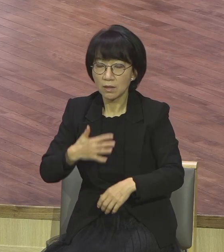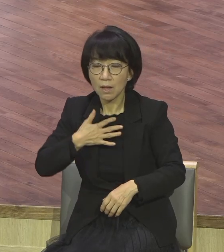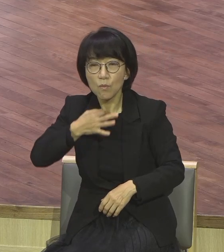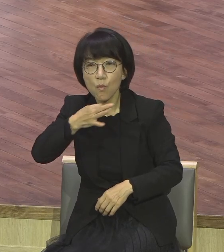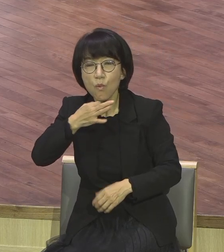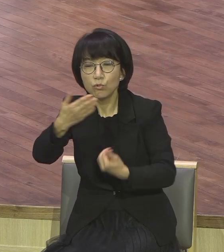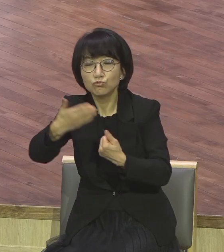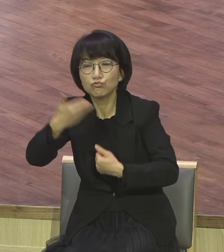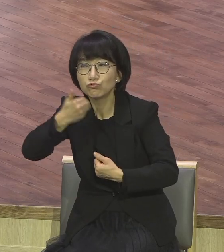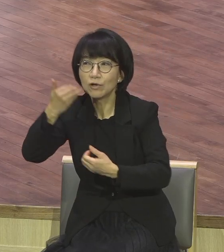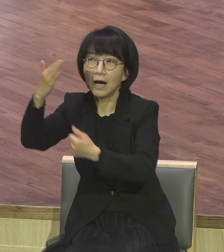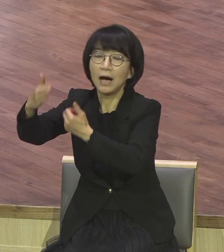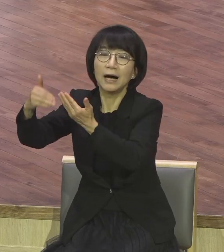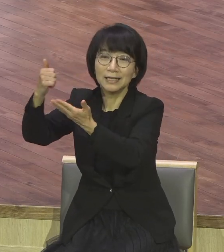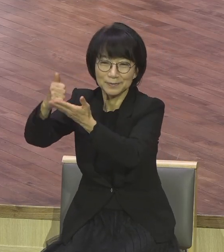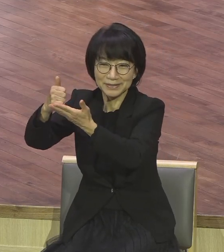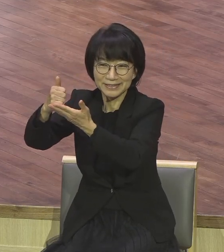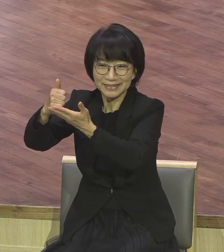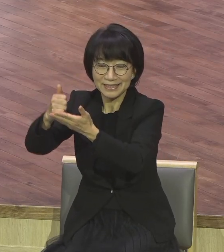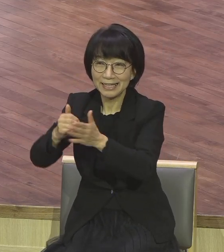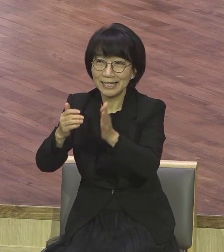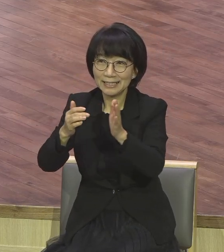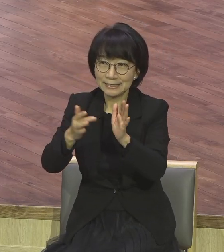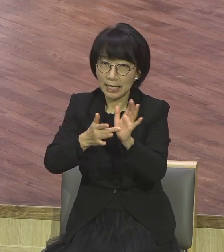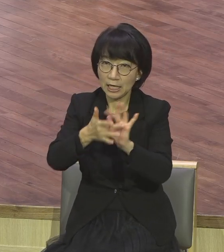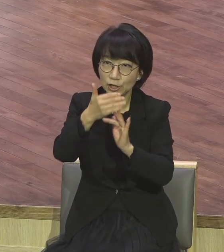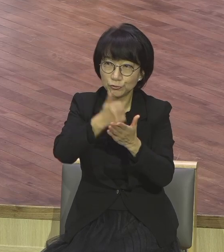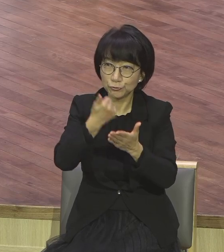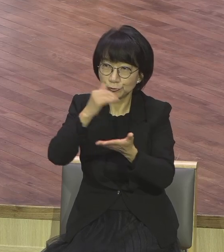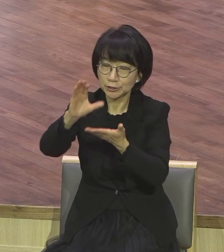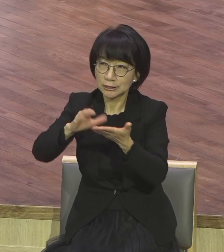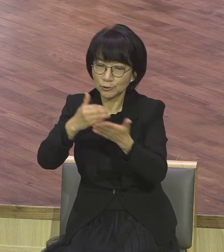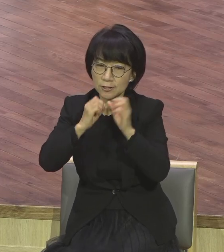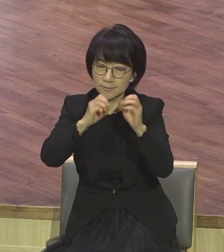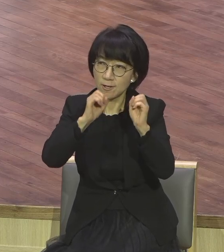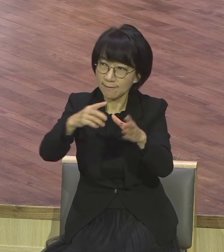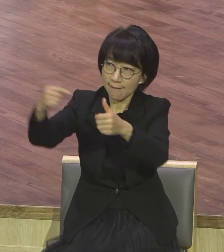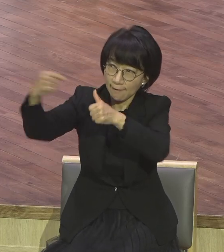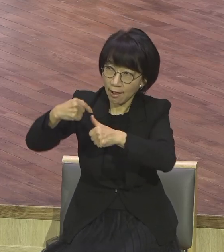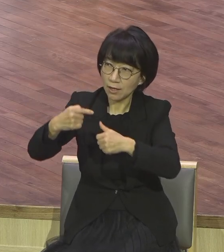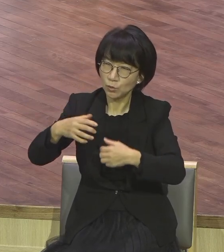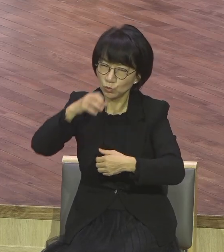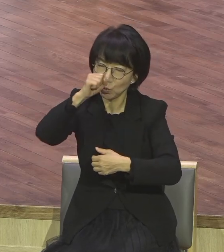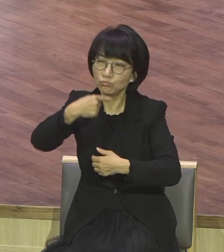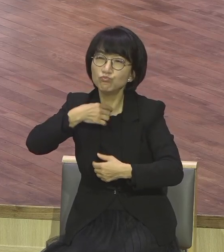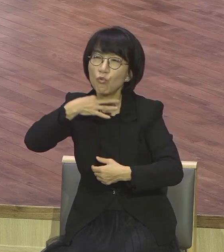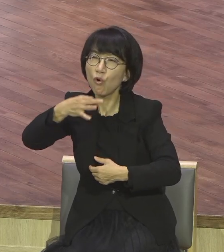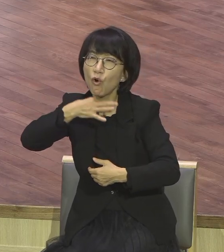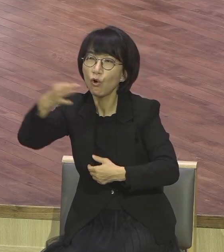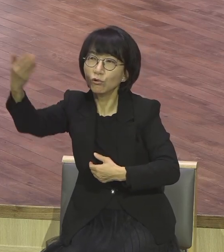그리다가 증가하라고 이 탤런트를 주었습니다 예수님은 그리시도 모든 문제를 쫙 예수님은 영접하십니다